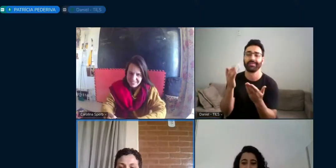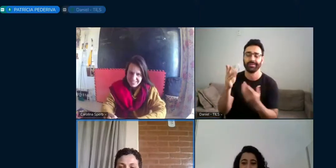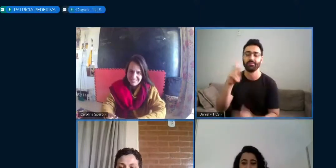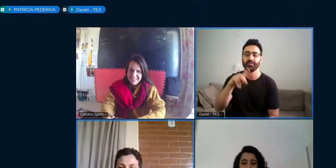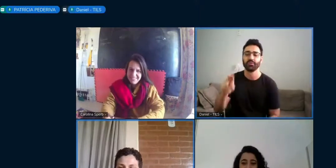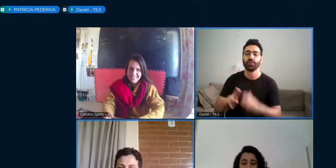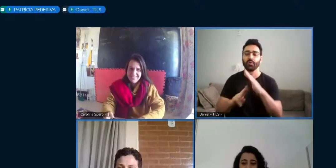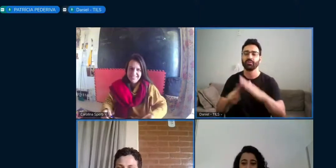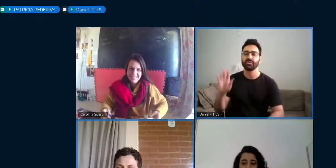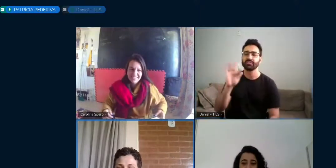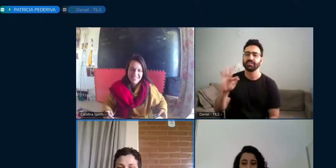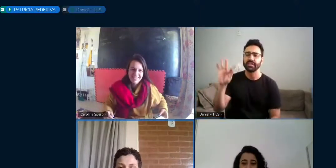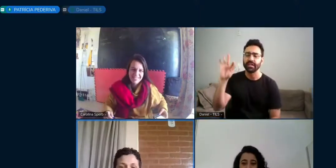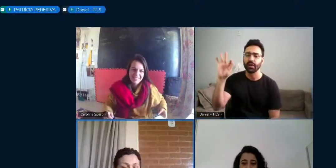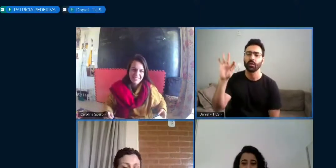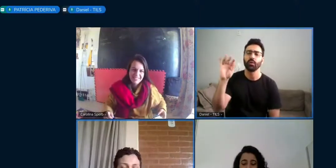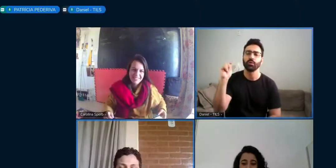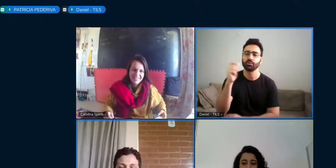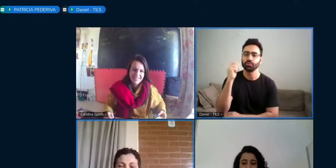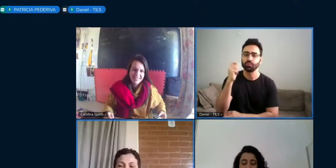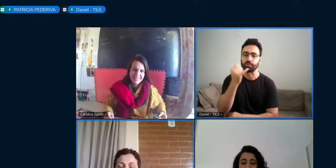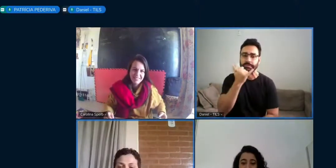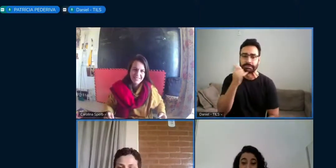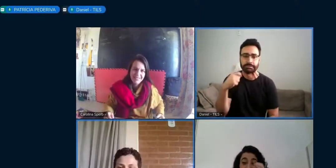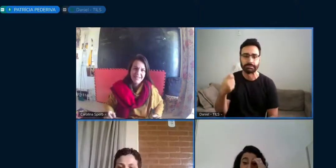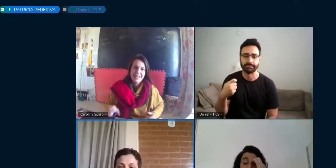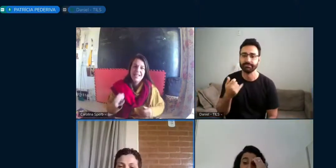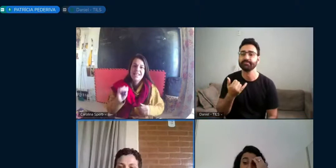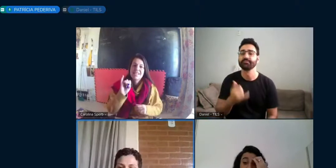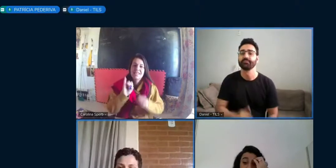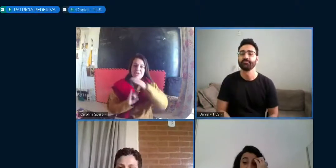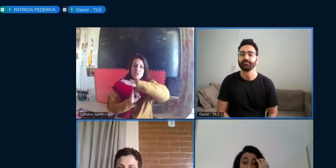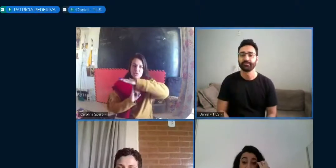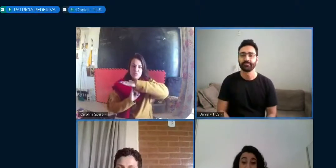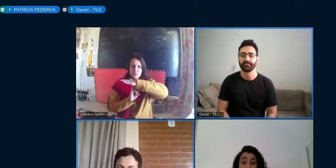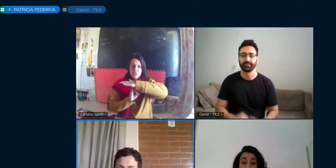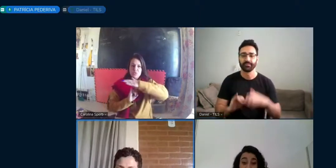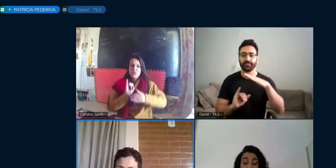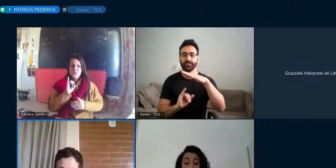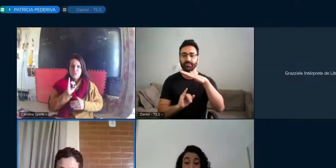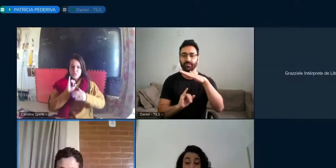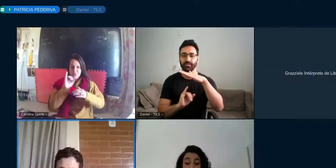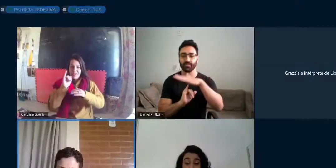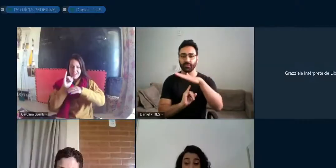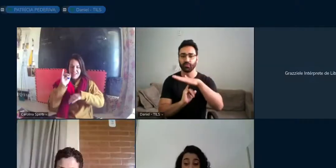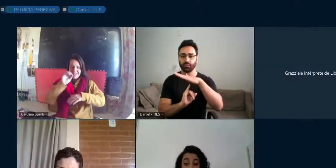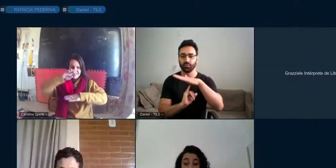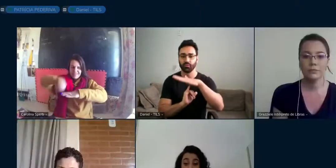do Rio Grande do Sul, que muito nos honra com a sua presença.